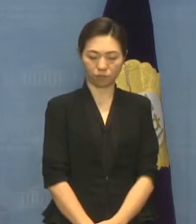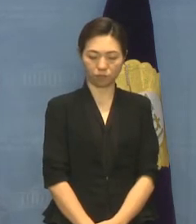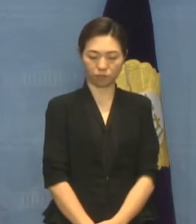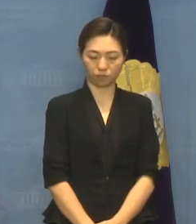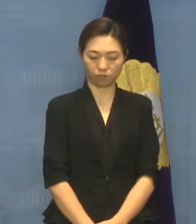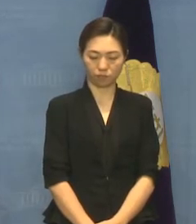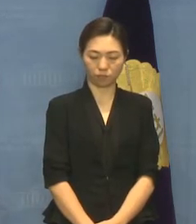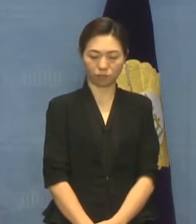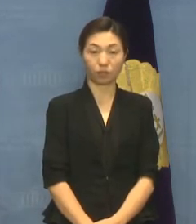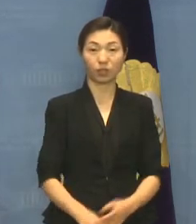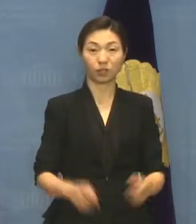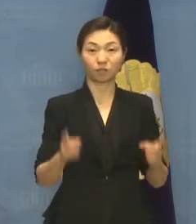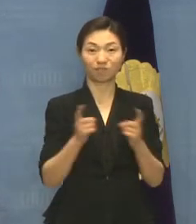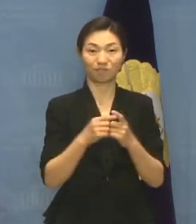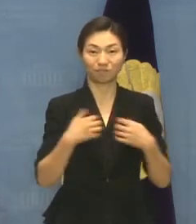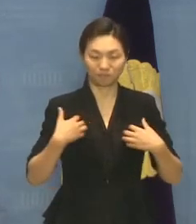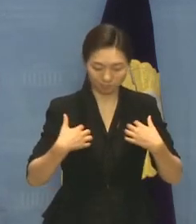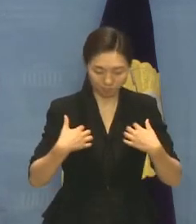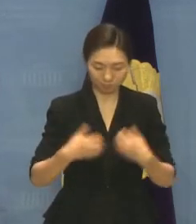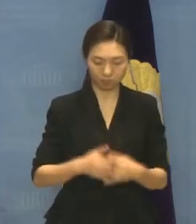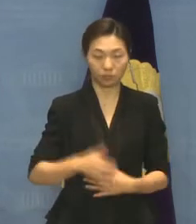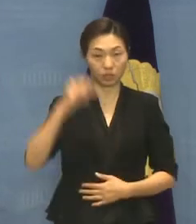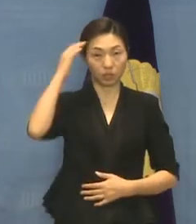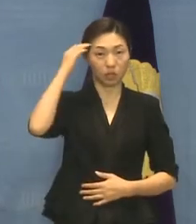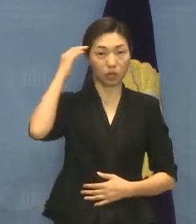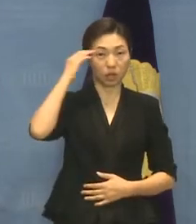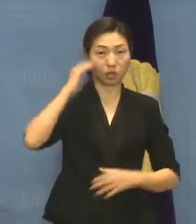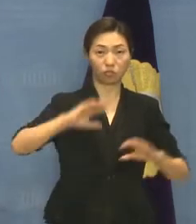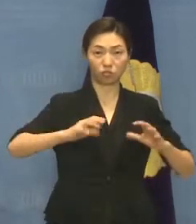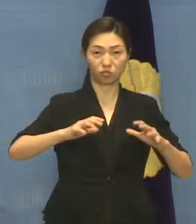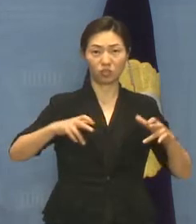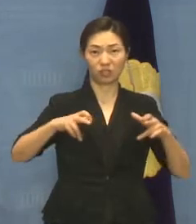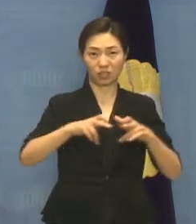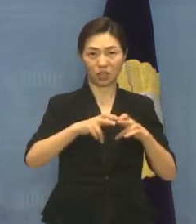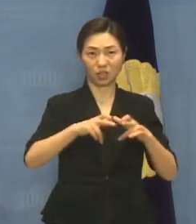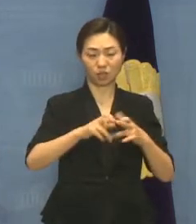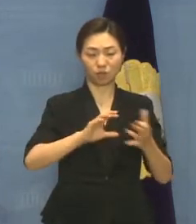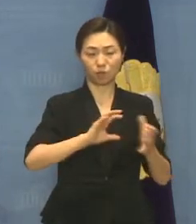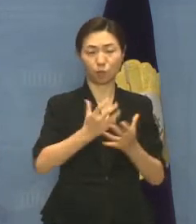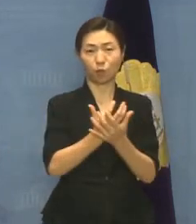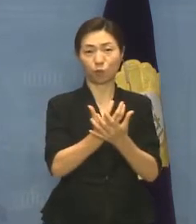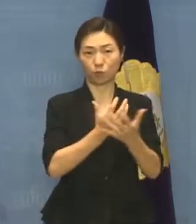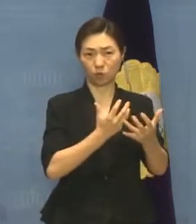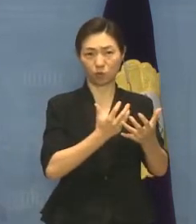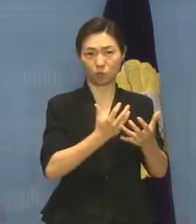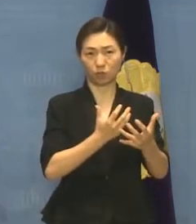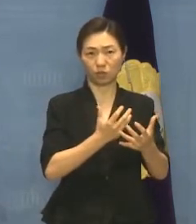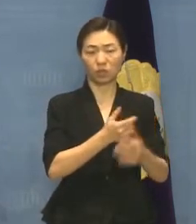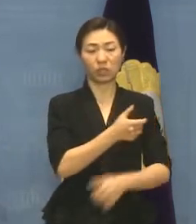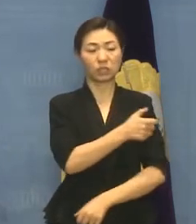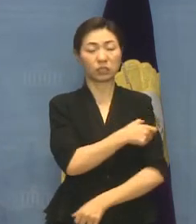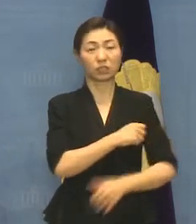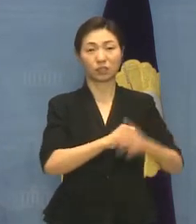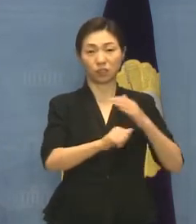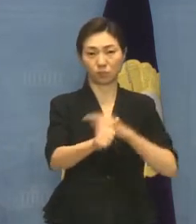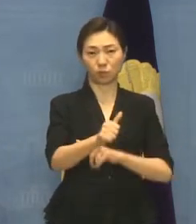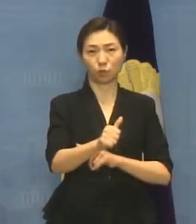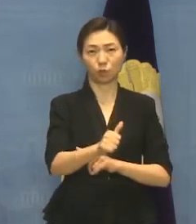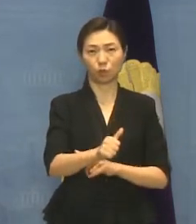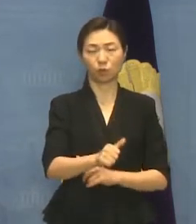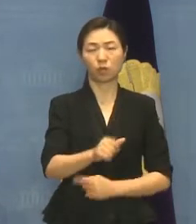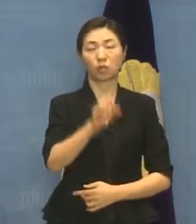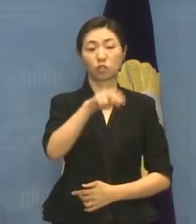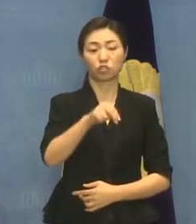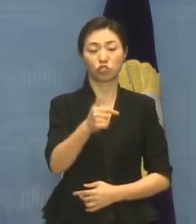네, 반갑습니다. 한국장애인포럼 상임 대표 윤종술입니다. 지난 8월 유엔 장애인